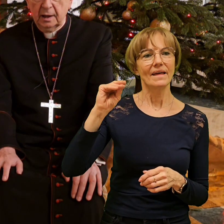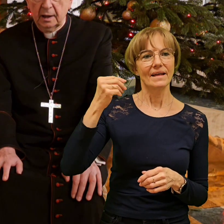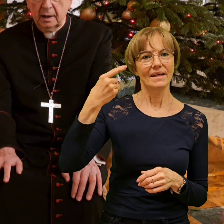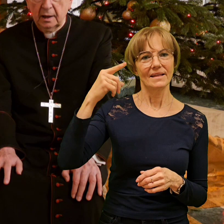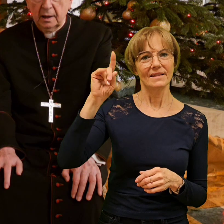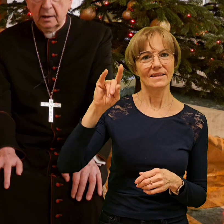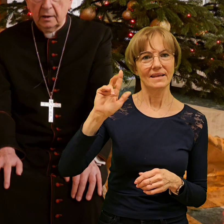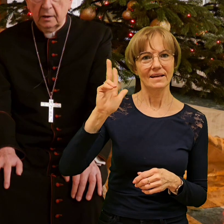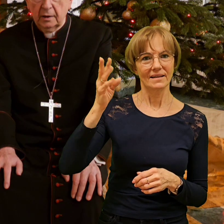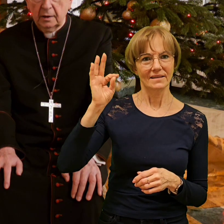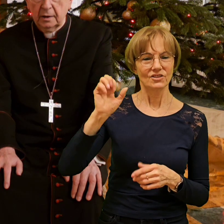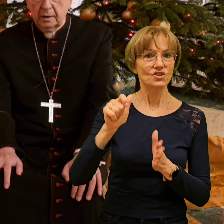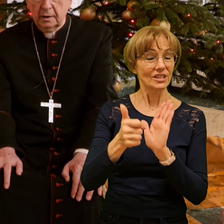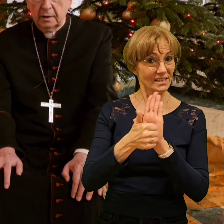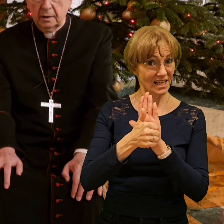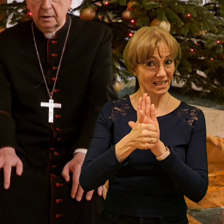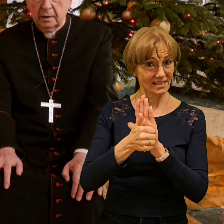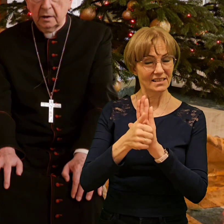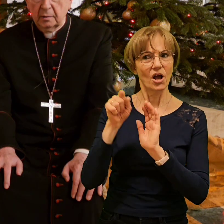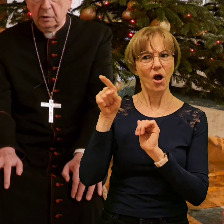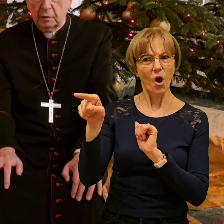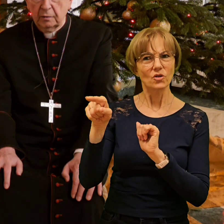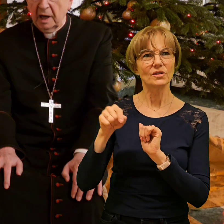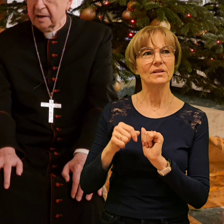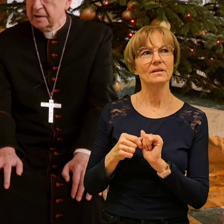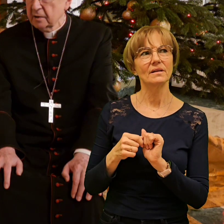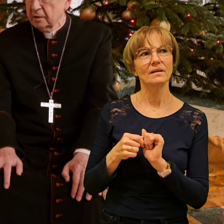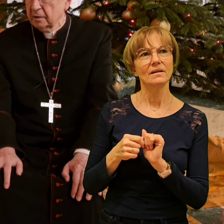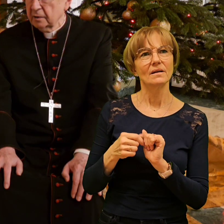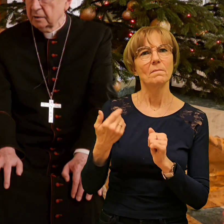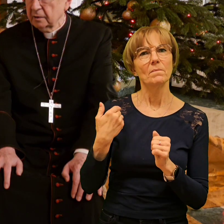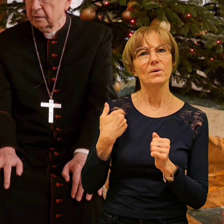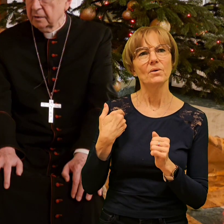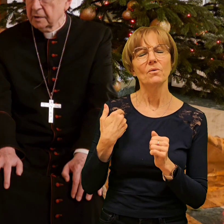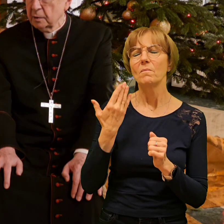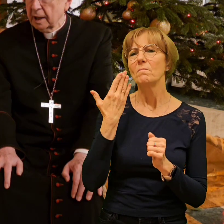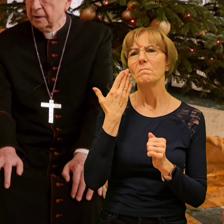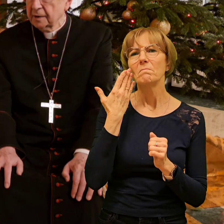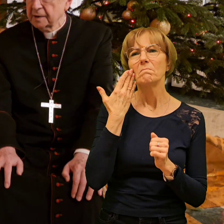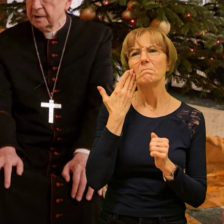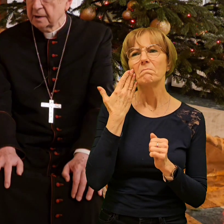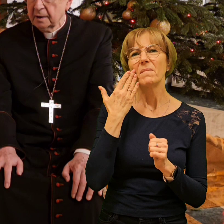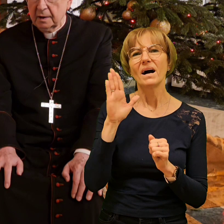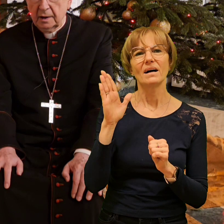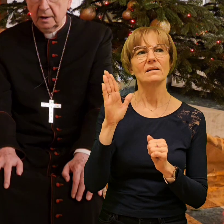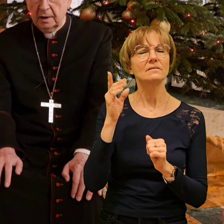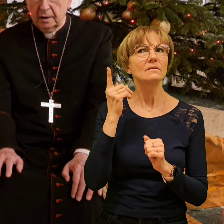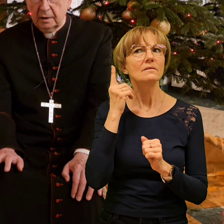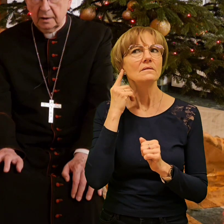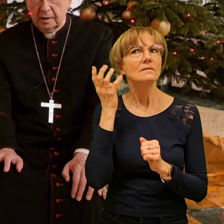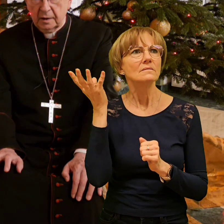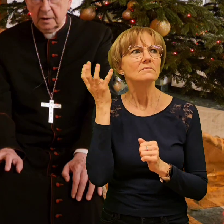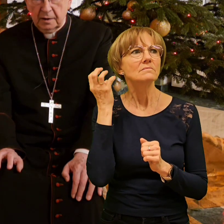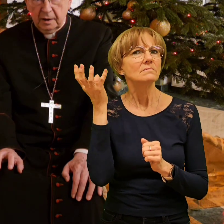on był bardzo słuchający. On się